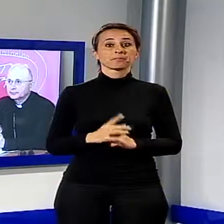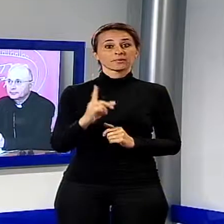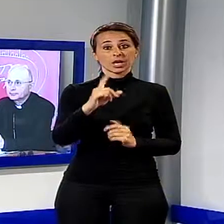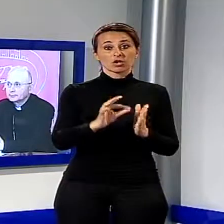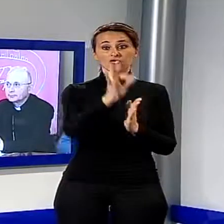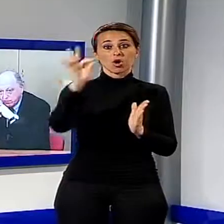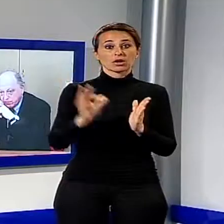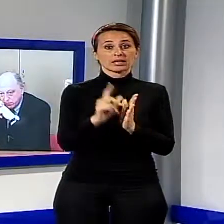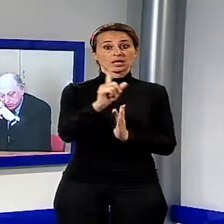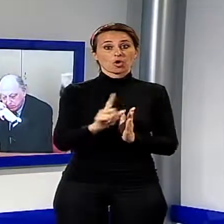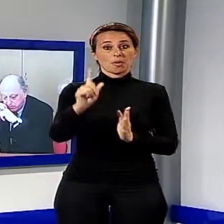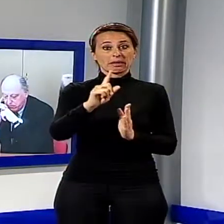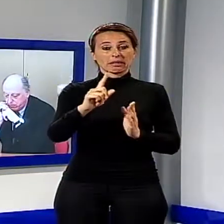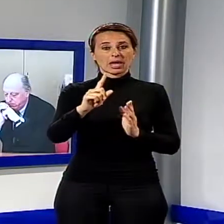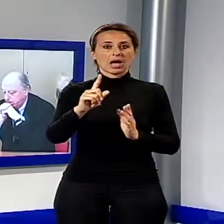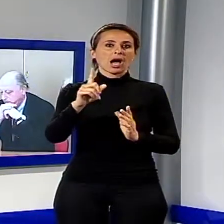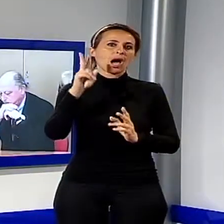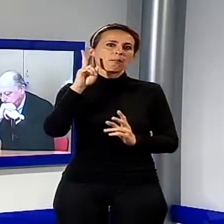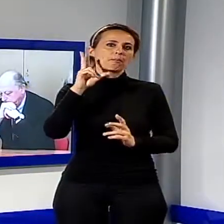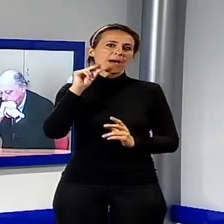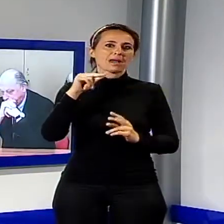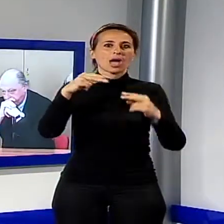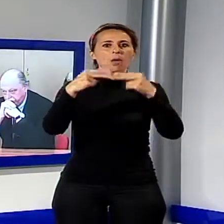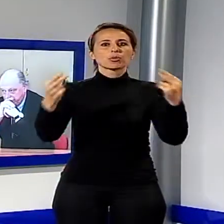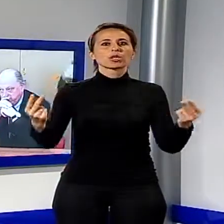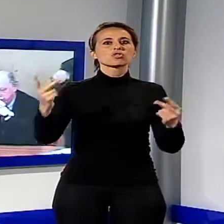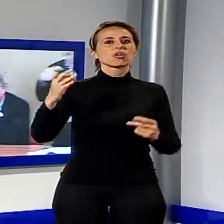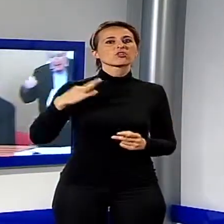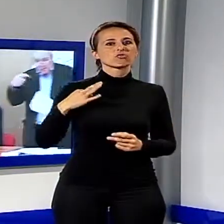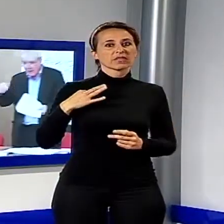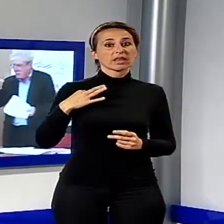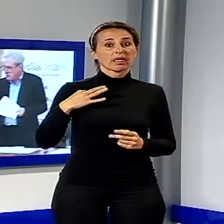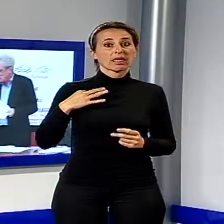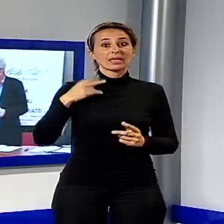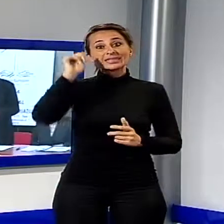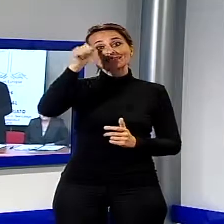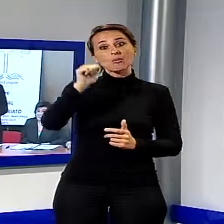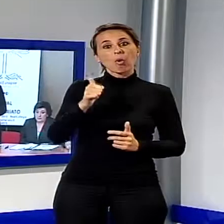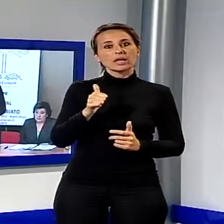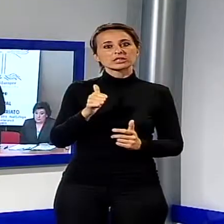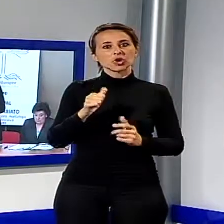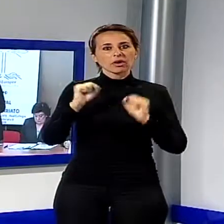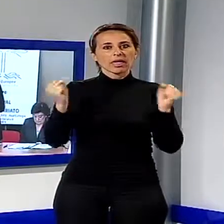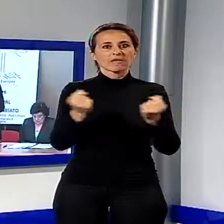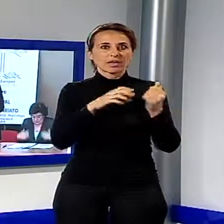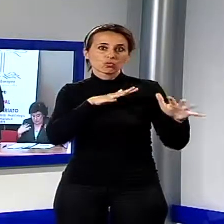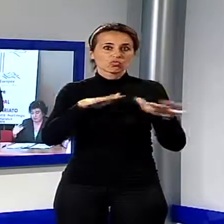domenica sarà dedicata alla protezione civile con la simulazione di un evento sismico. Venerdì, fra l'altro, farà la sua prima uscita